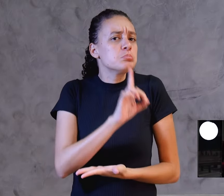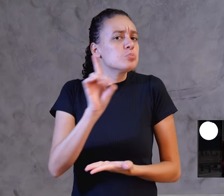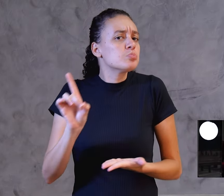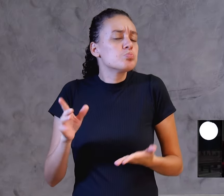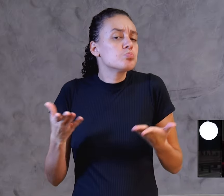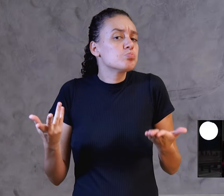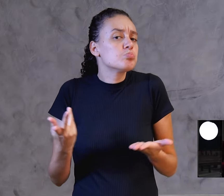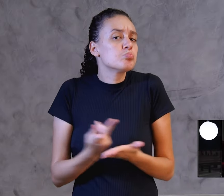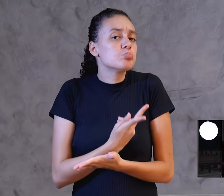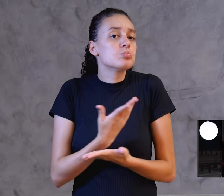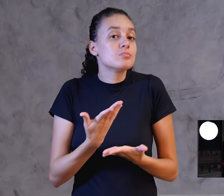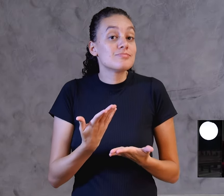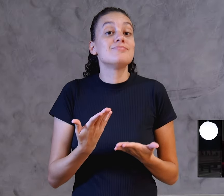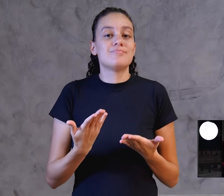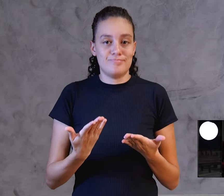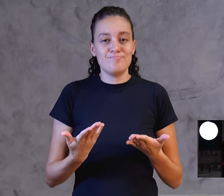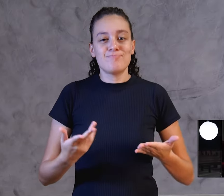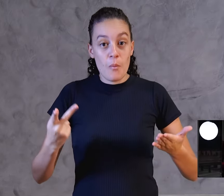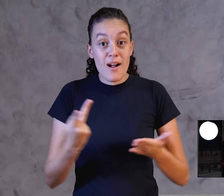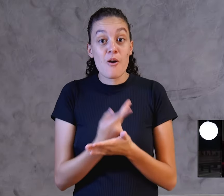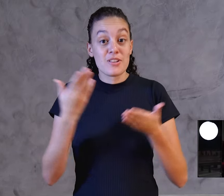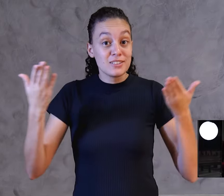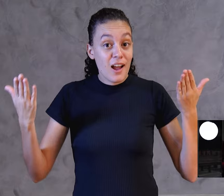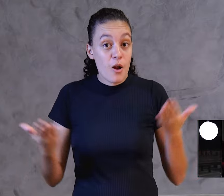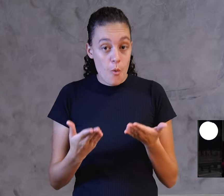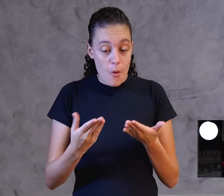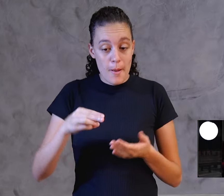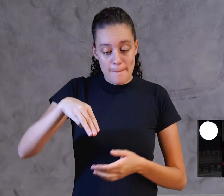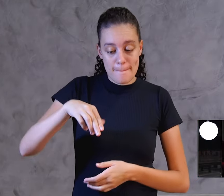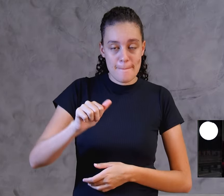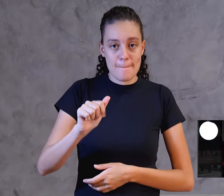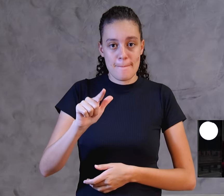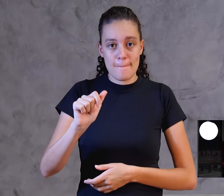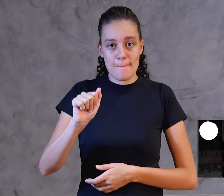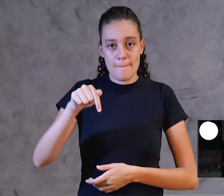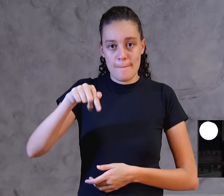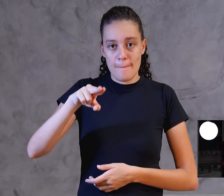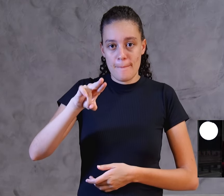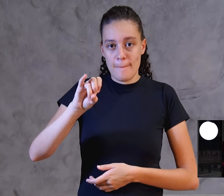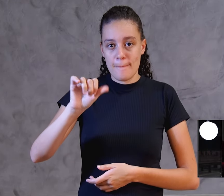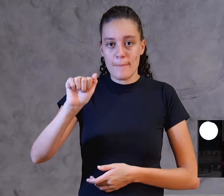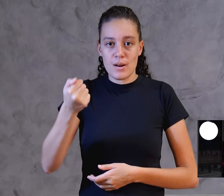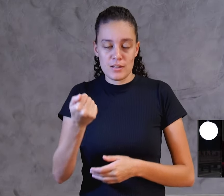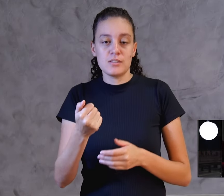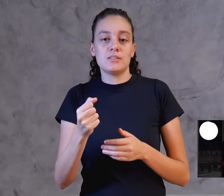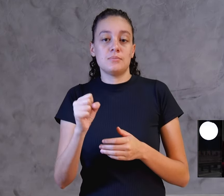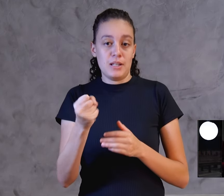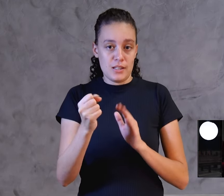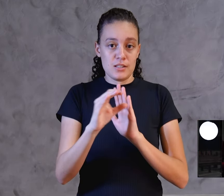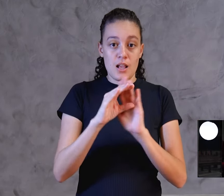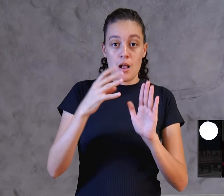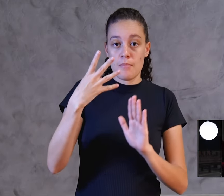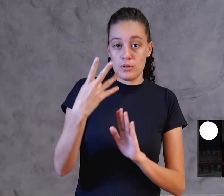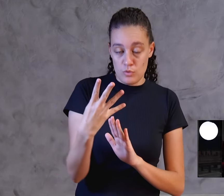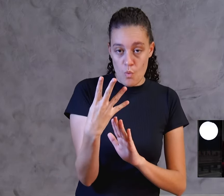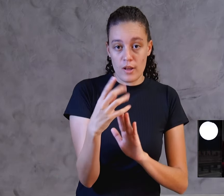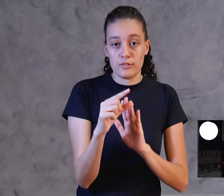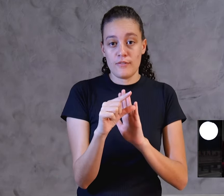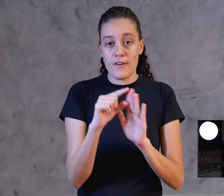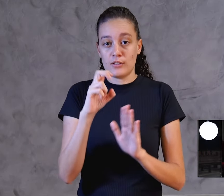agora de acordo com a escritura de Malaquias, capítulo 4, versículos 5 e 6. Antes que venha o grande e